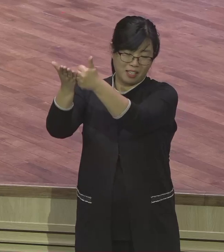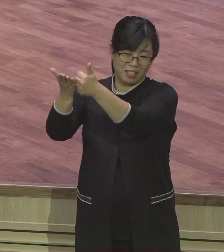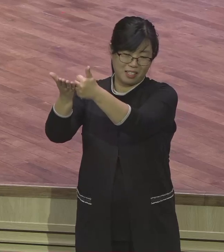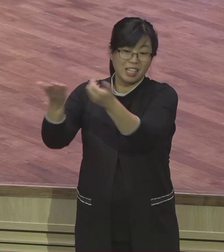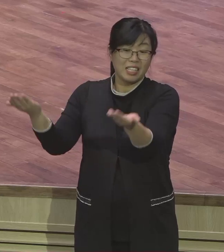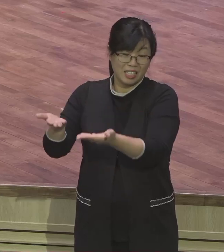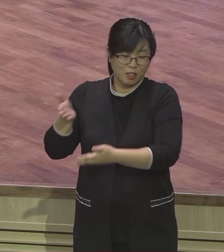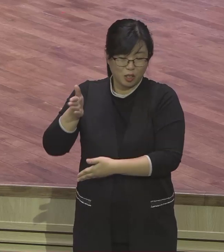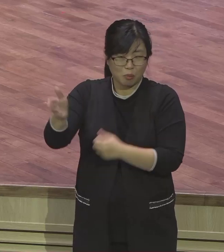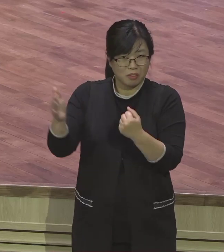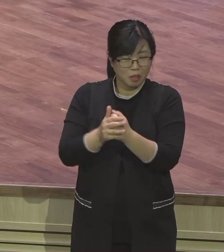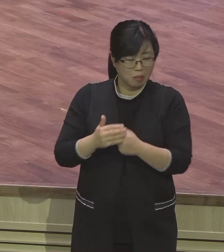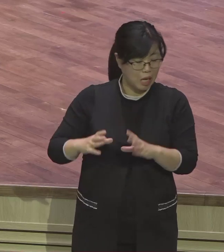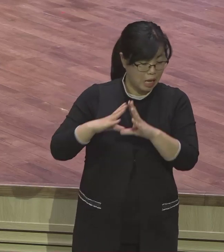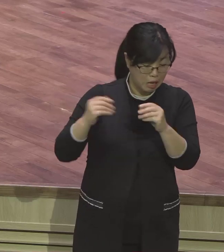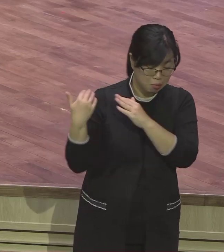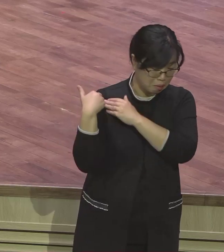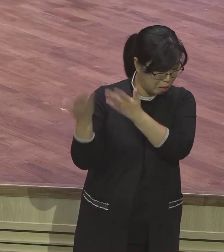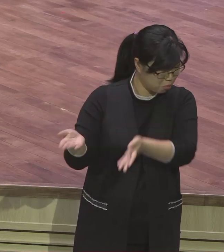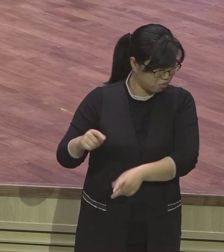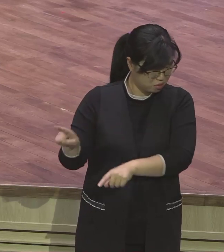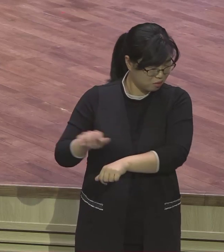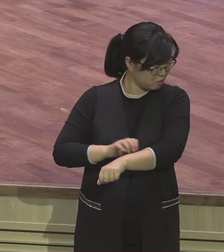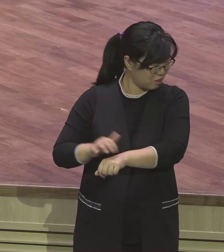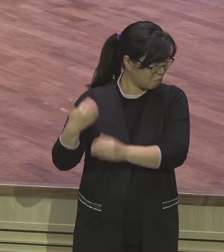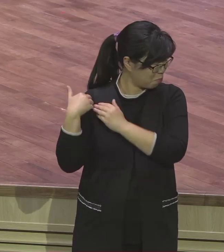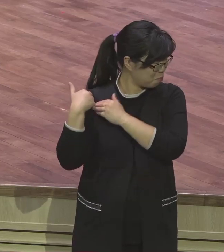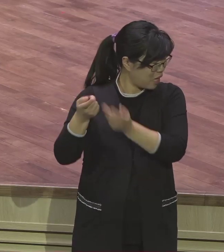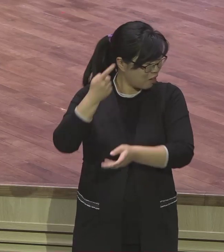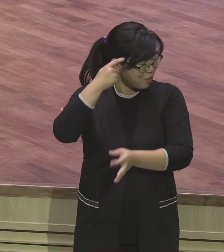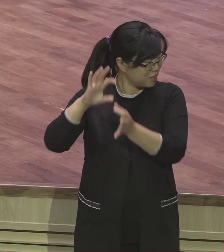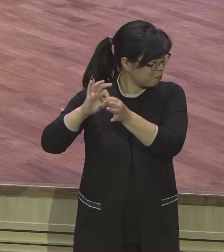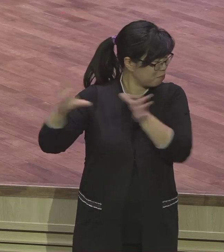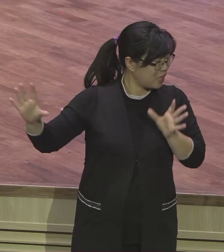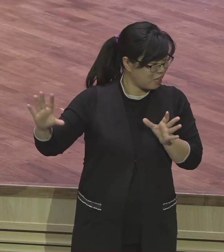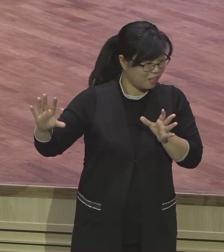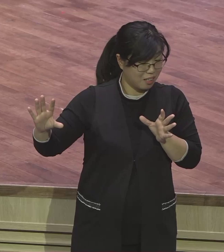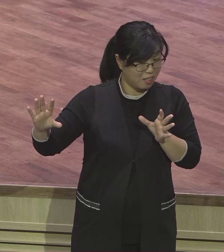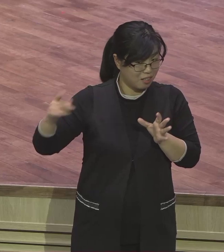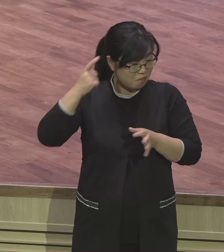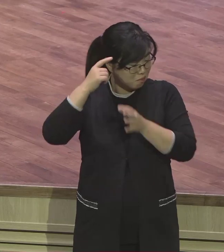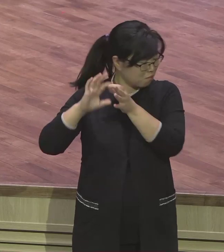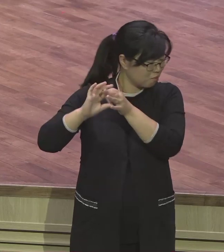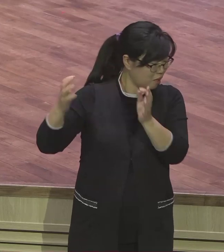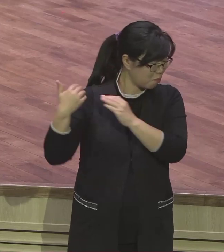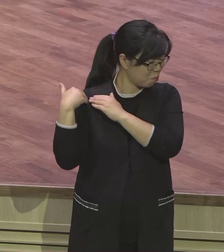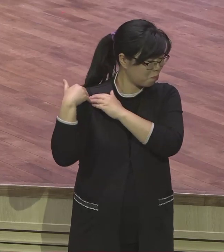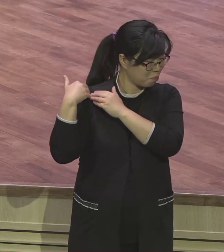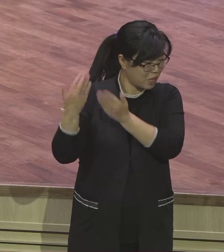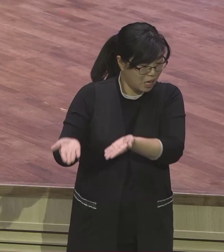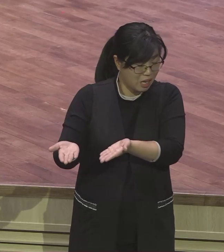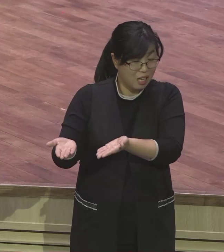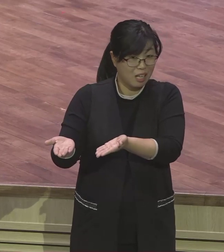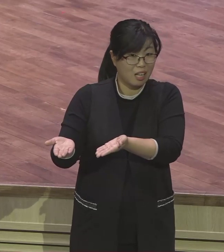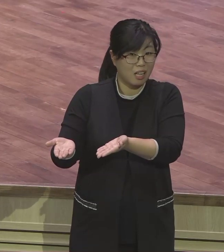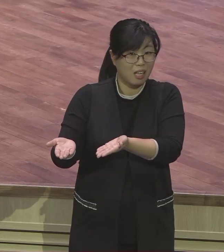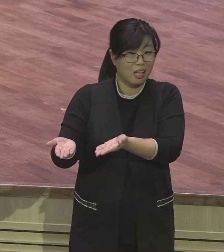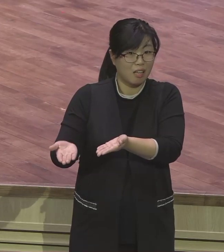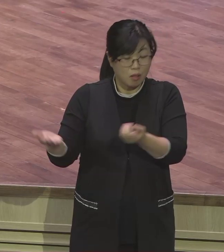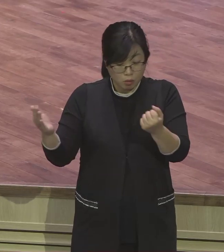애굽 사람들이 간섭을 전혀 받지 않았고 그리고 당대 최강대국 애굽 땅이기 때문에 애굽 땅이기